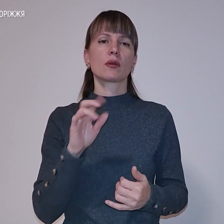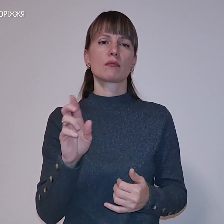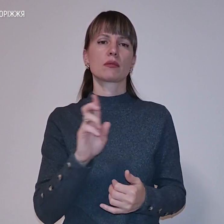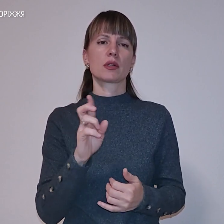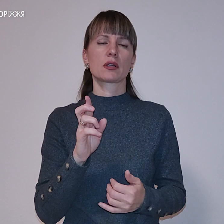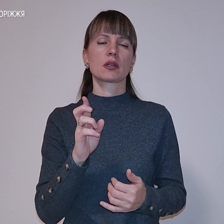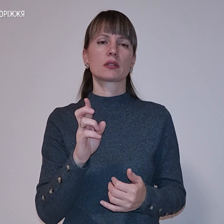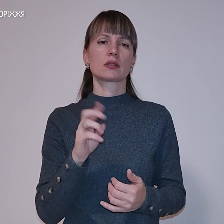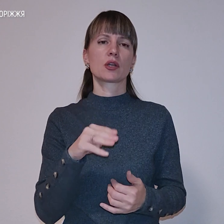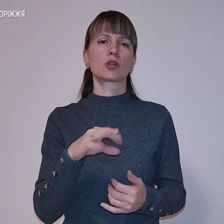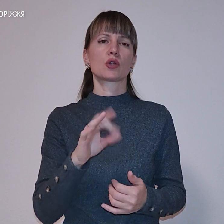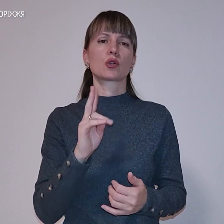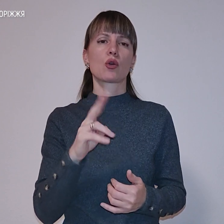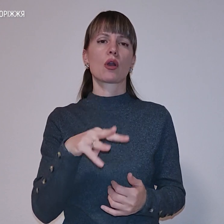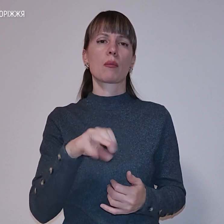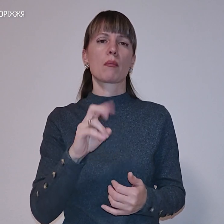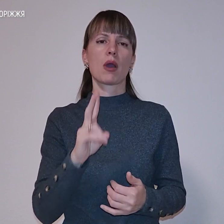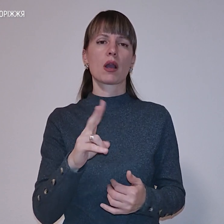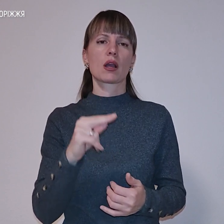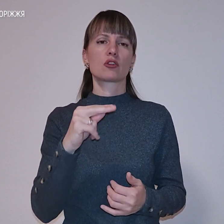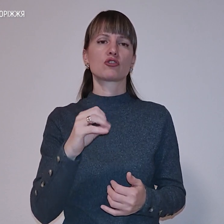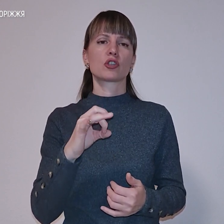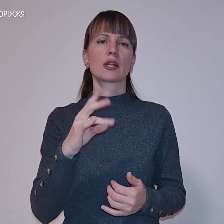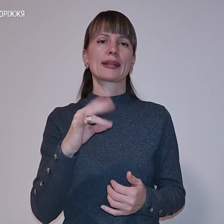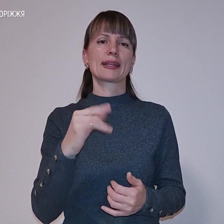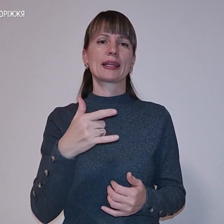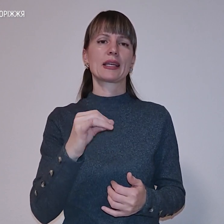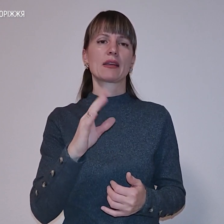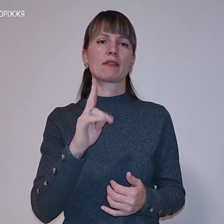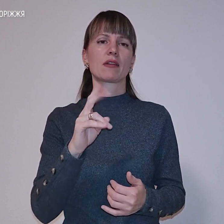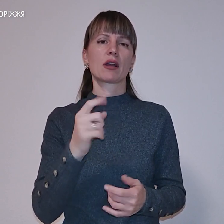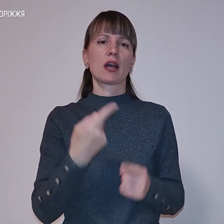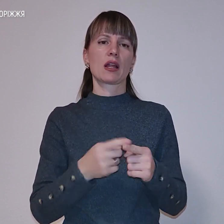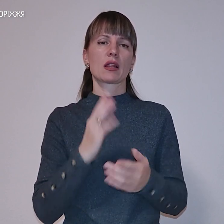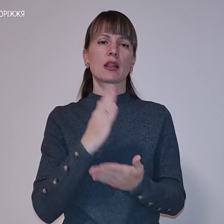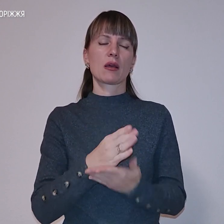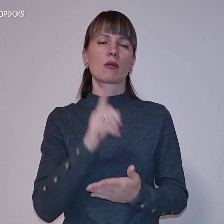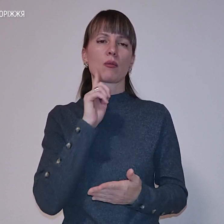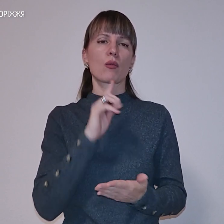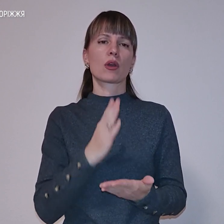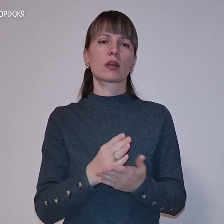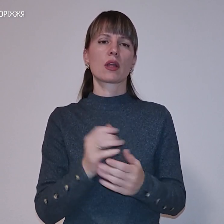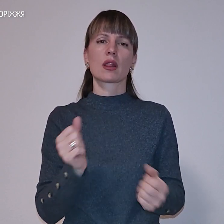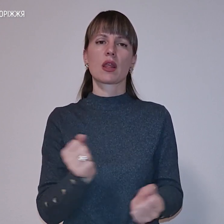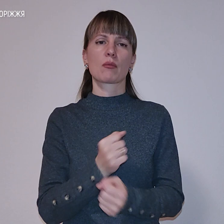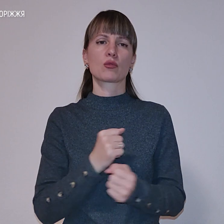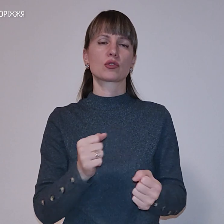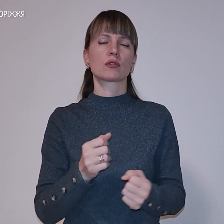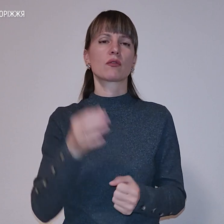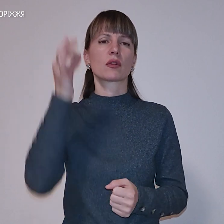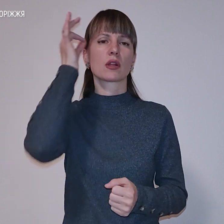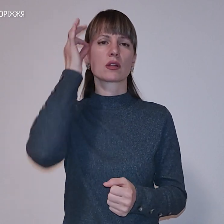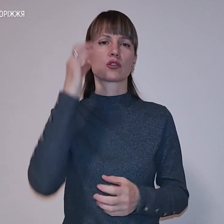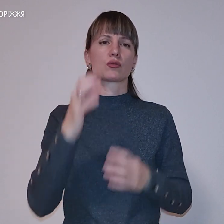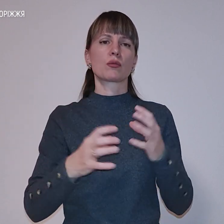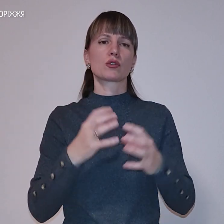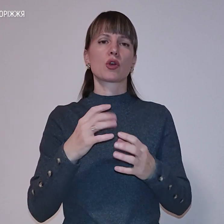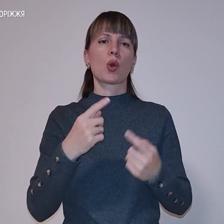Токмак, Чернігівка, ось цей напрямок, поки є неможливо. Нагадаємо, Міжнародна організація «100